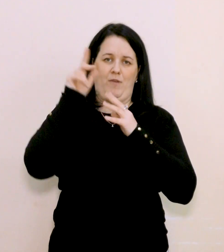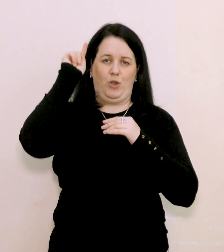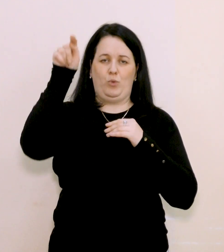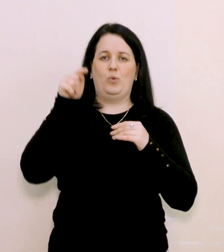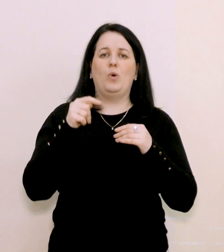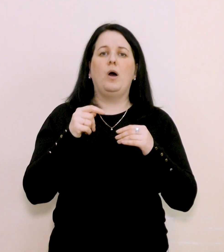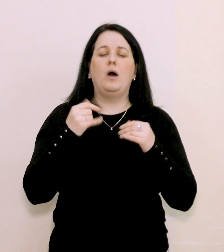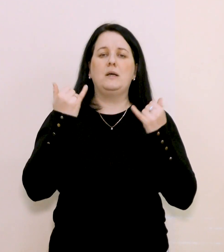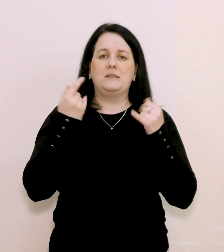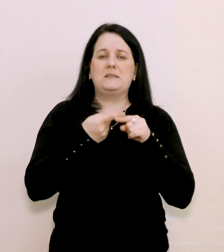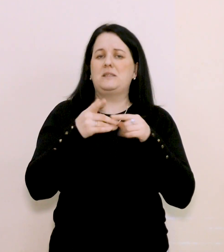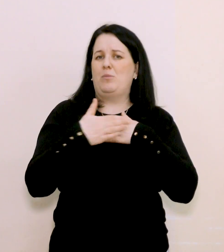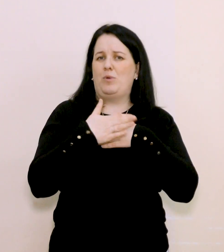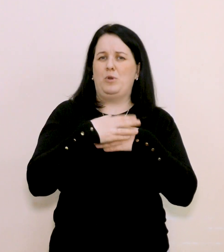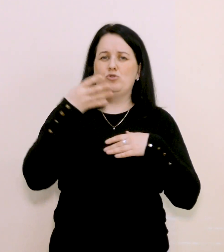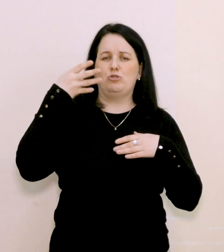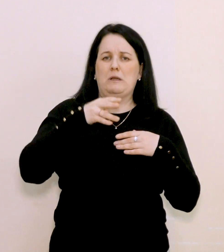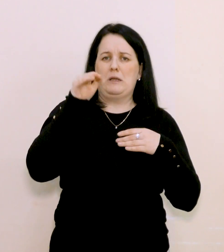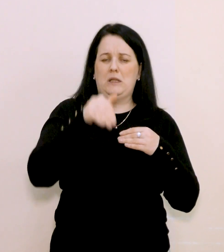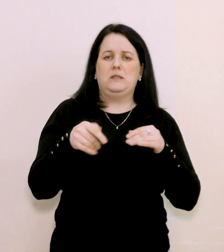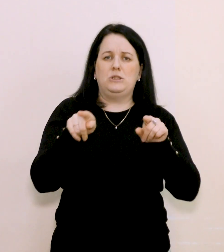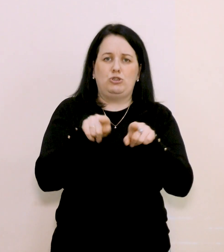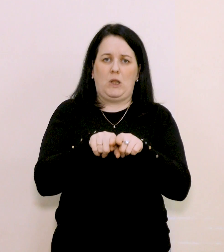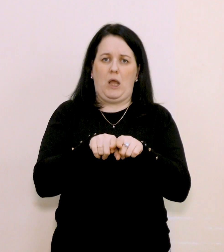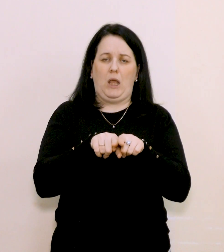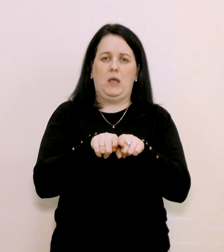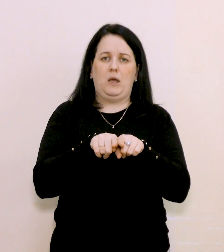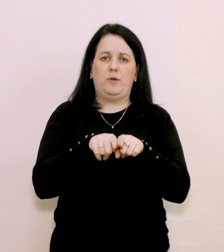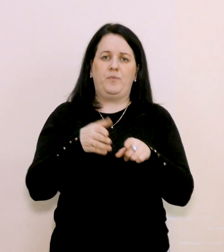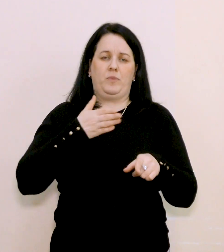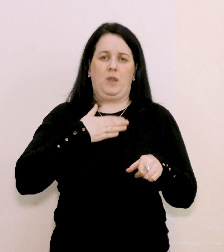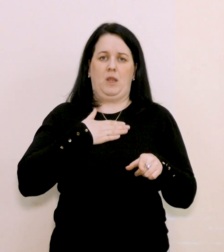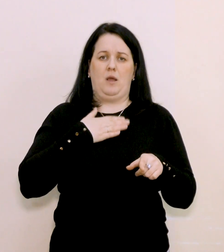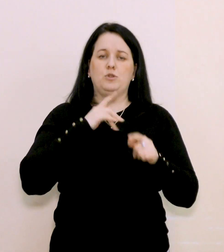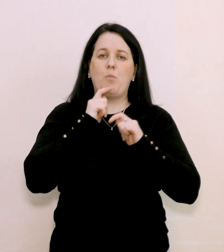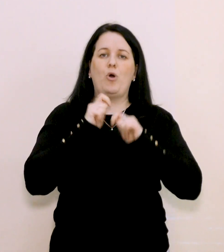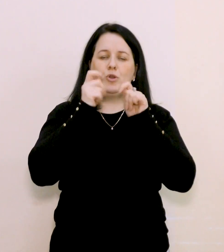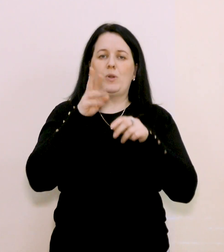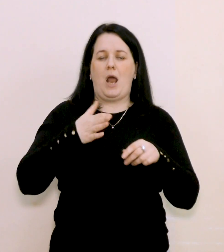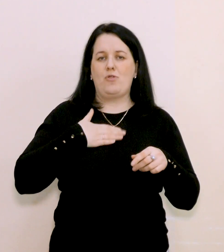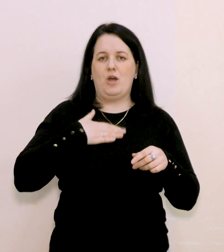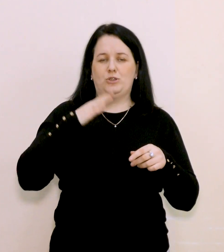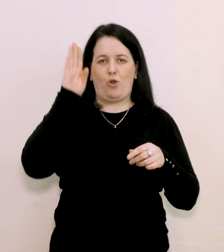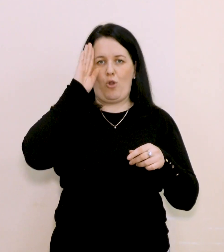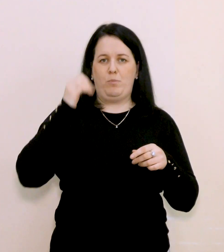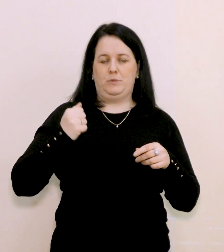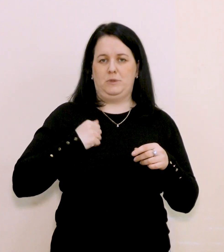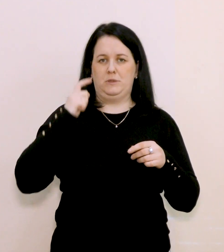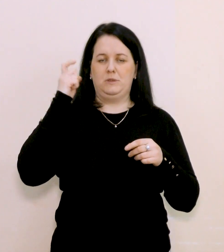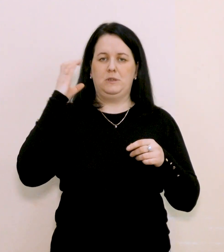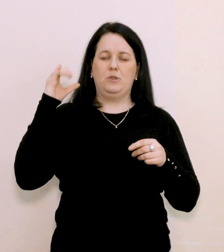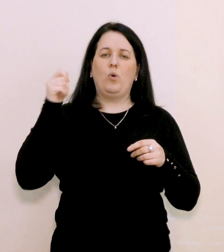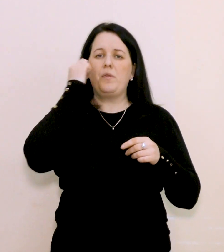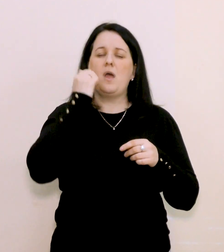Це понад 4 тисячі таких наших подарунків для наших хлопців Збройних сил України.